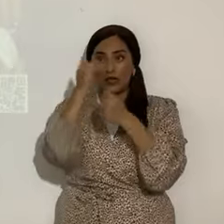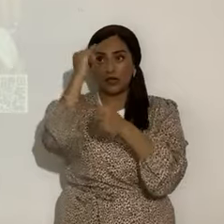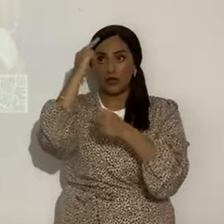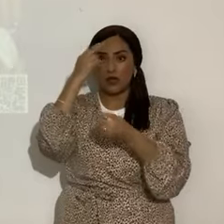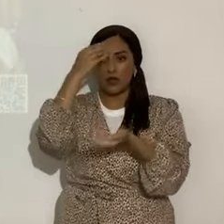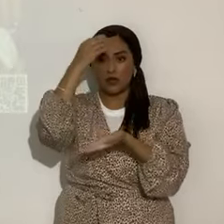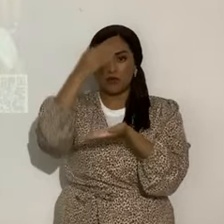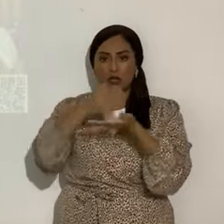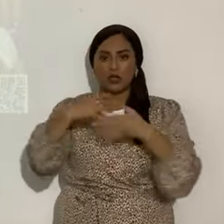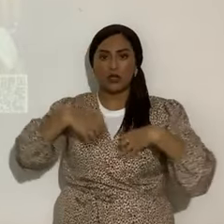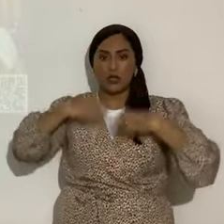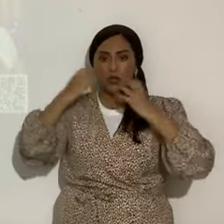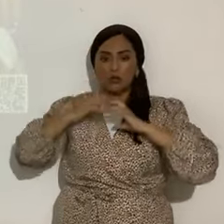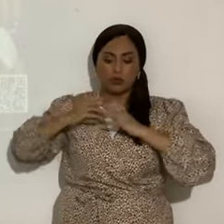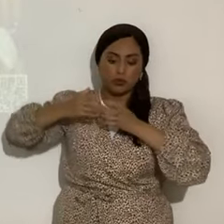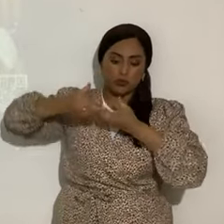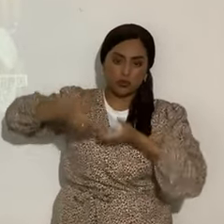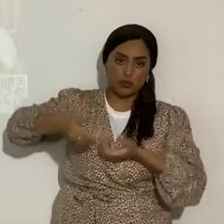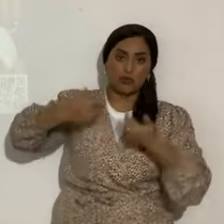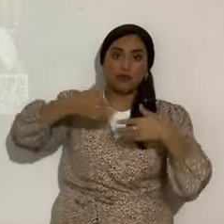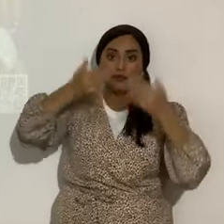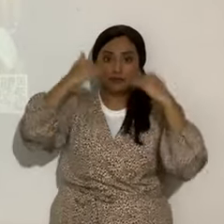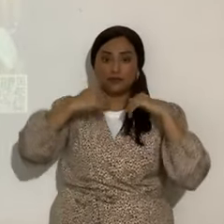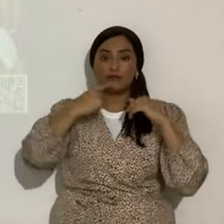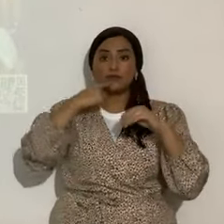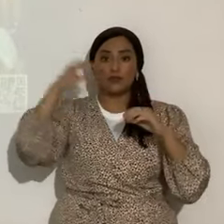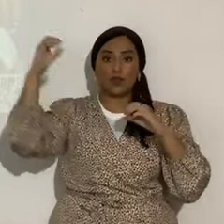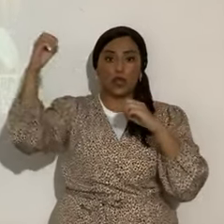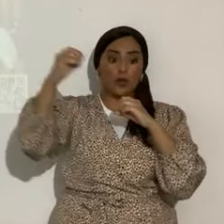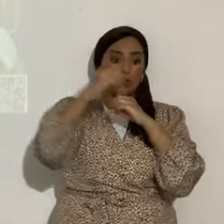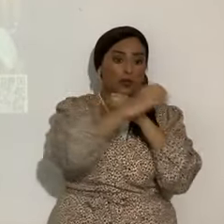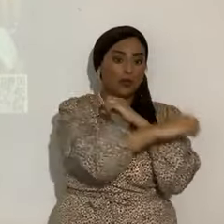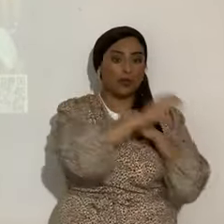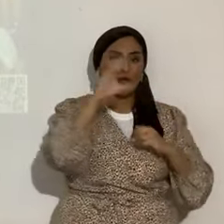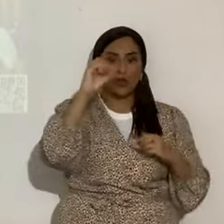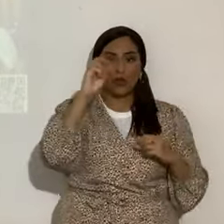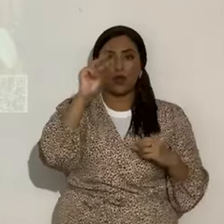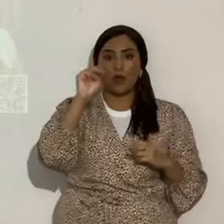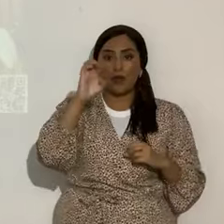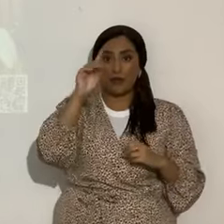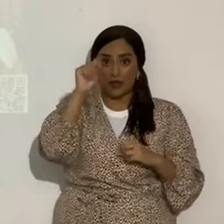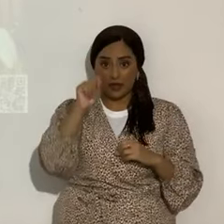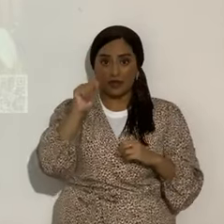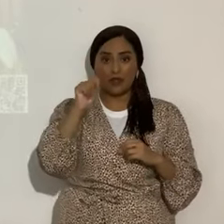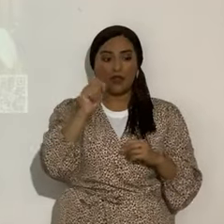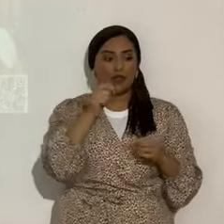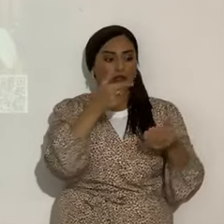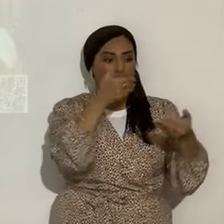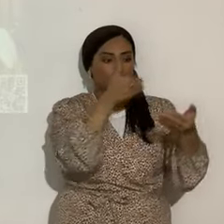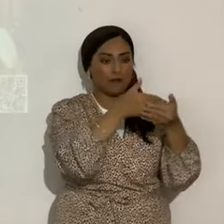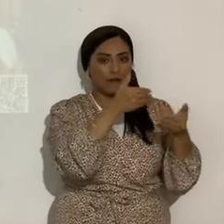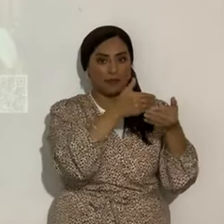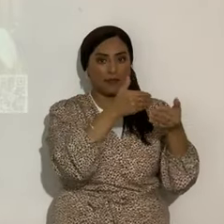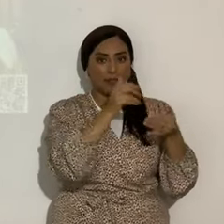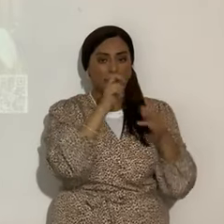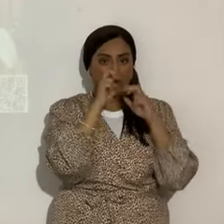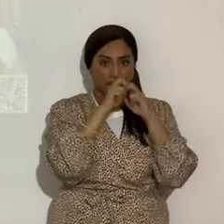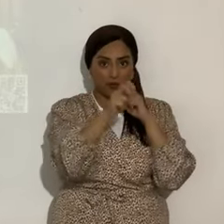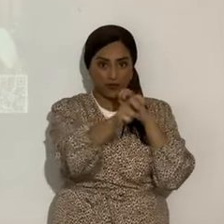¿Sí? Después yo dije que el cometa se irá hacia Ofiuco, y después, o sea, el que tiene la serpiente, todo lo vamos a recordar